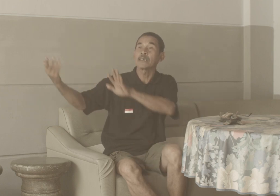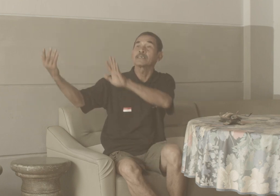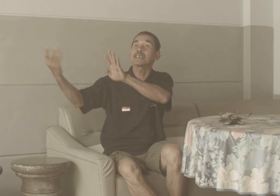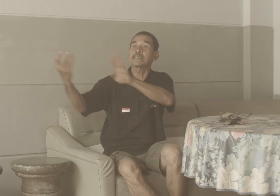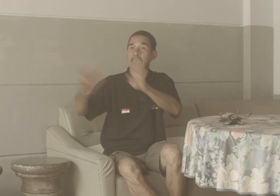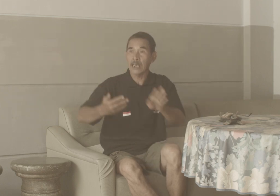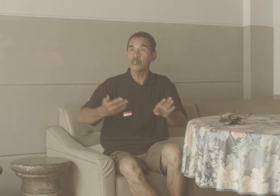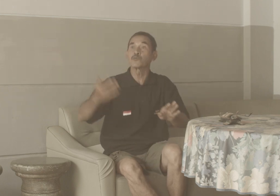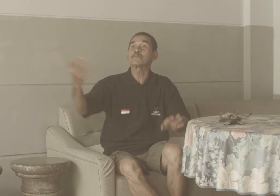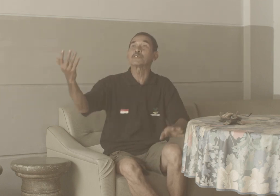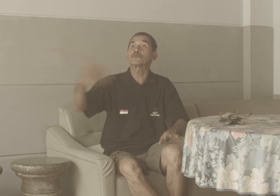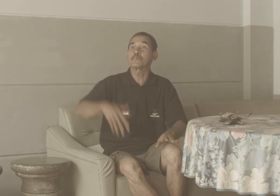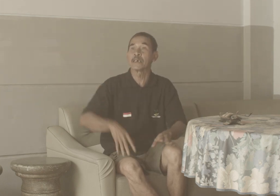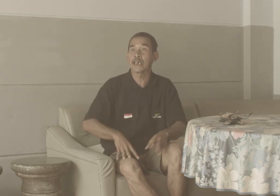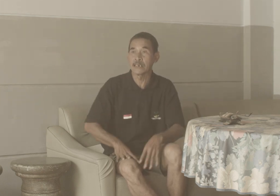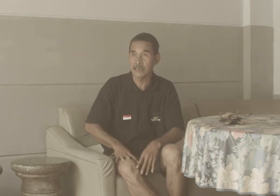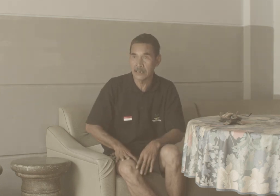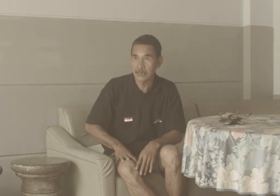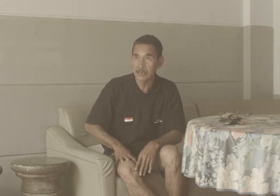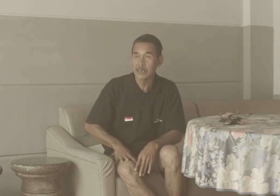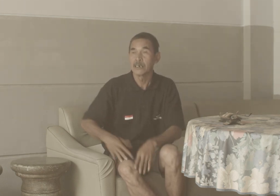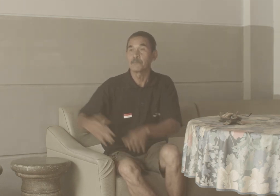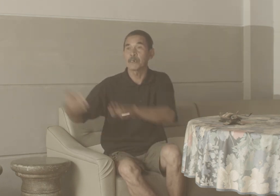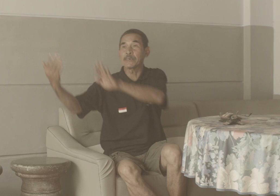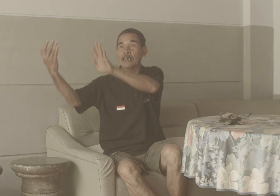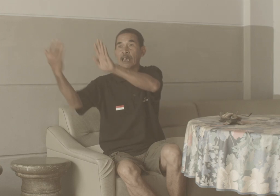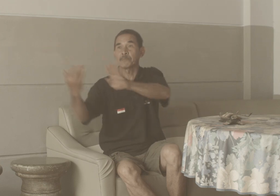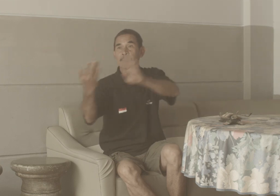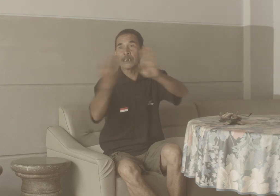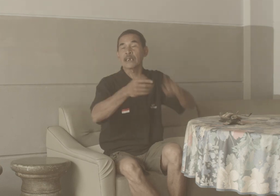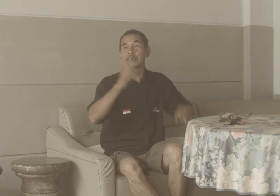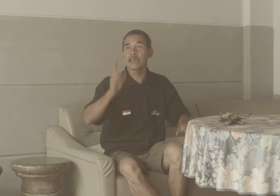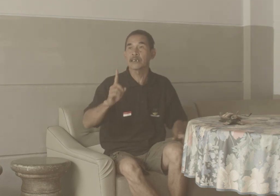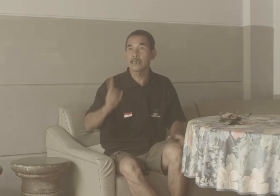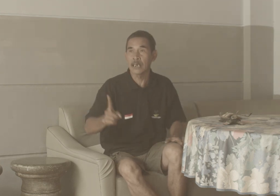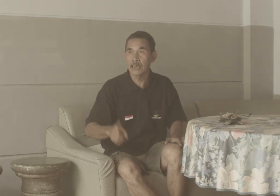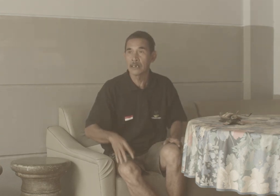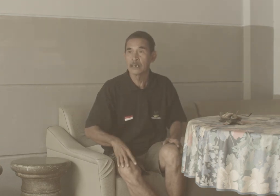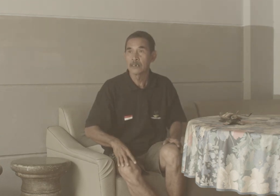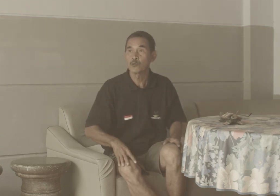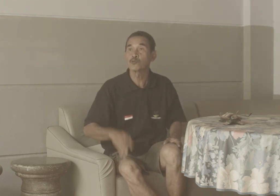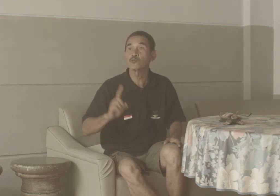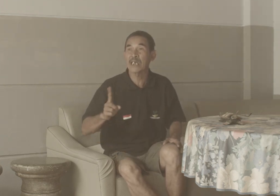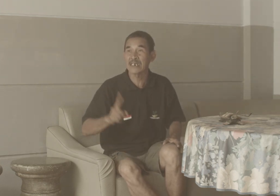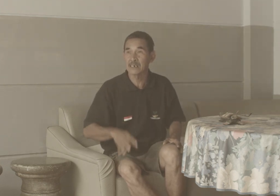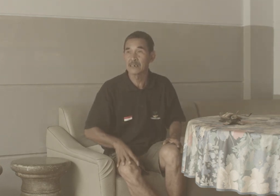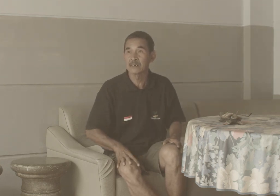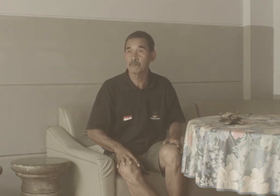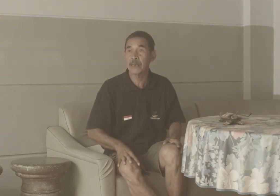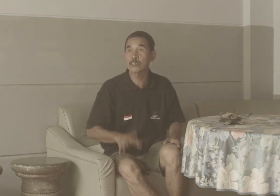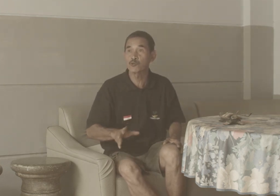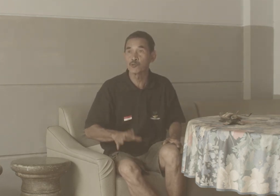Cerita Kuli bisu Di Bengkala Perpindahan Perpindahan Karena Kena Kukukan Pastu